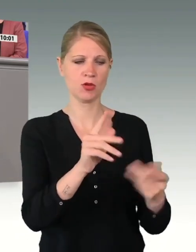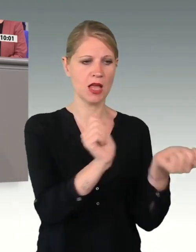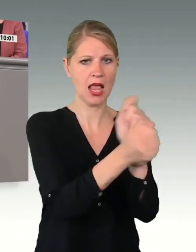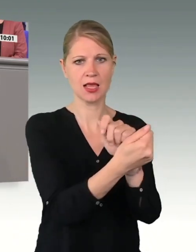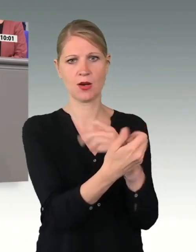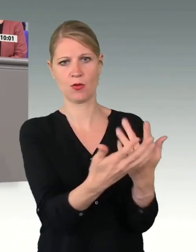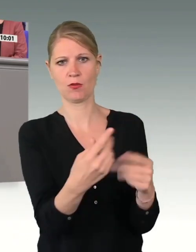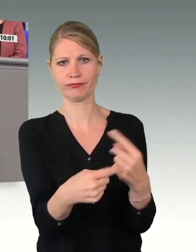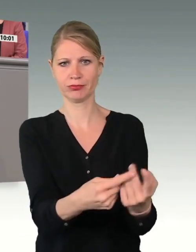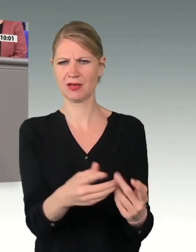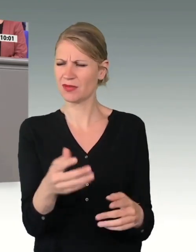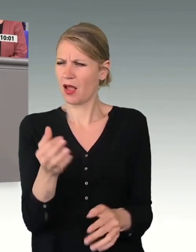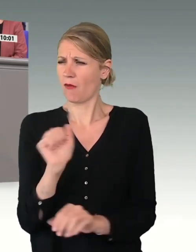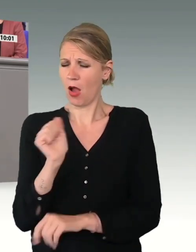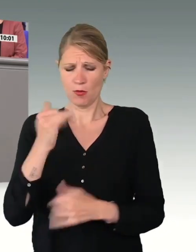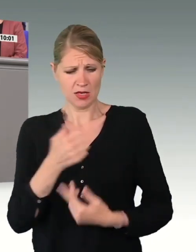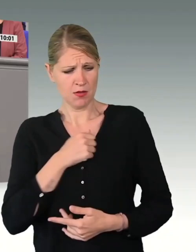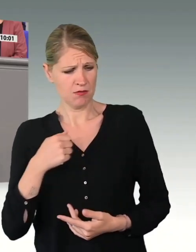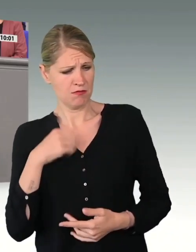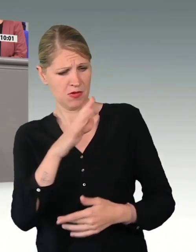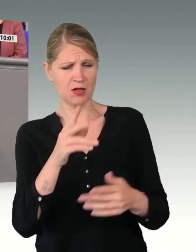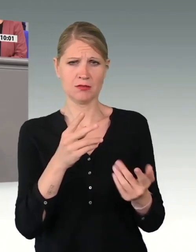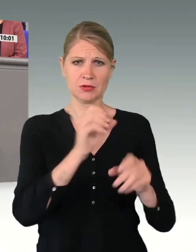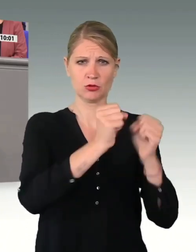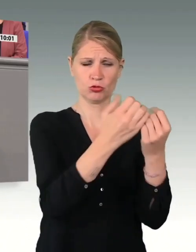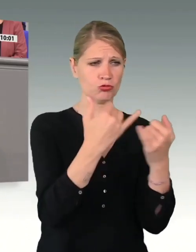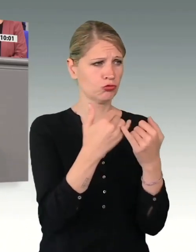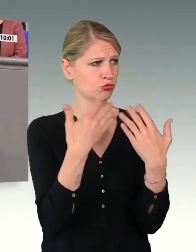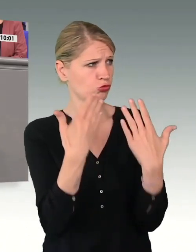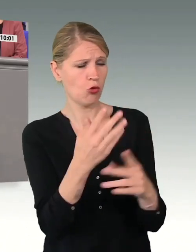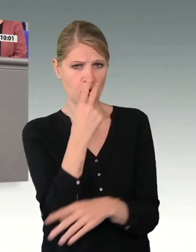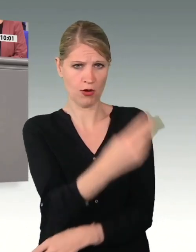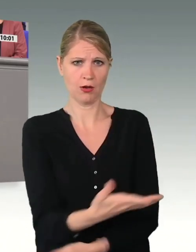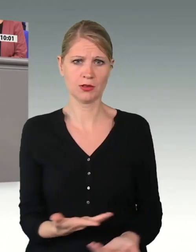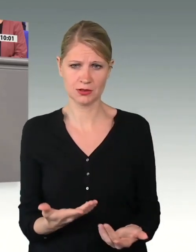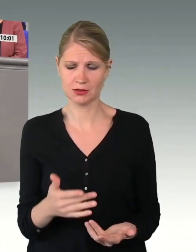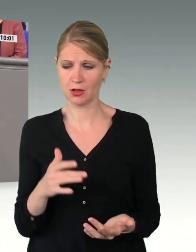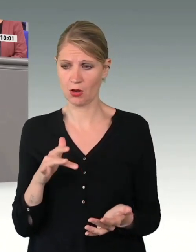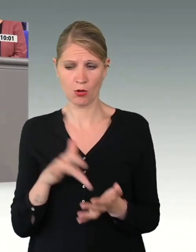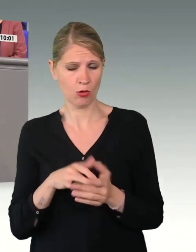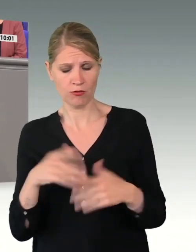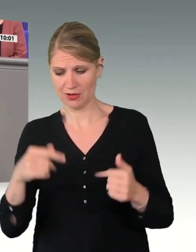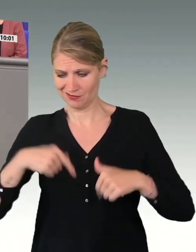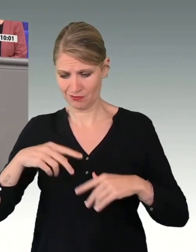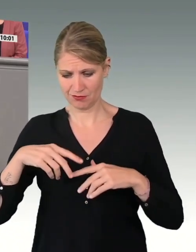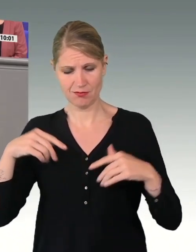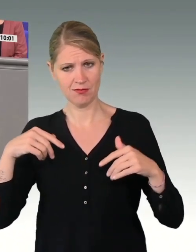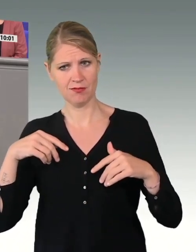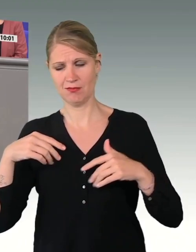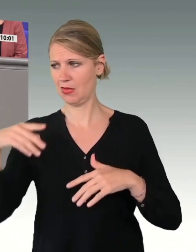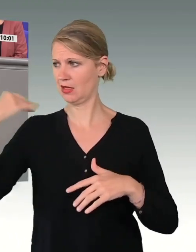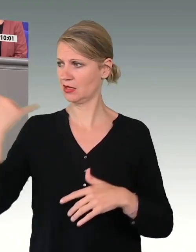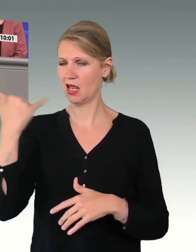nötig macht? Liegt es nicht auch daran, dass wir es hier in diesem Hause in den letzten Jahren versäumt haben, den